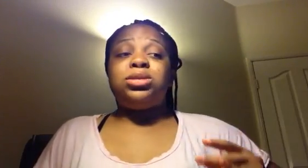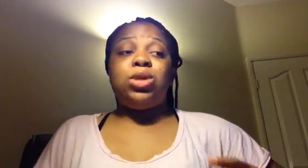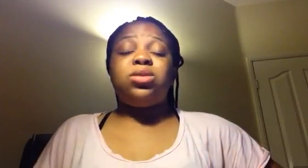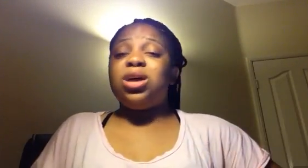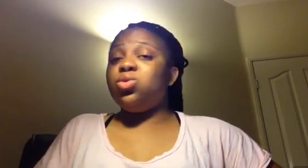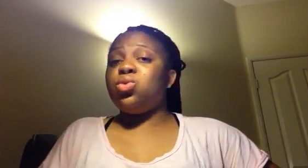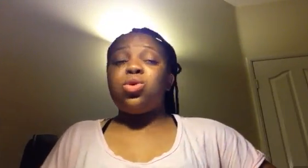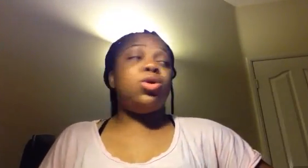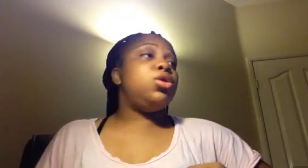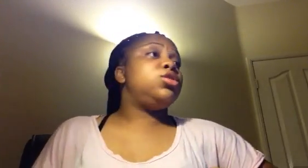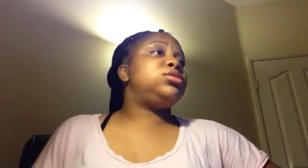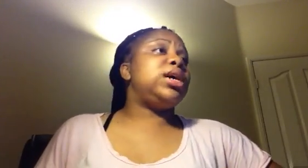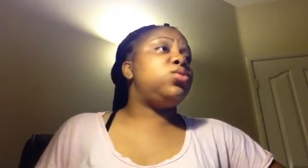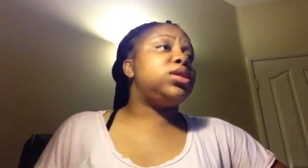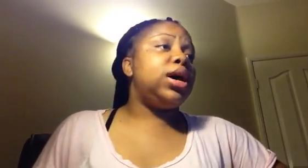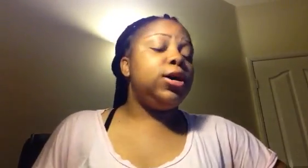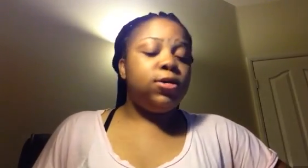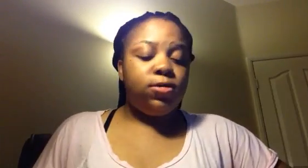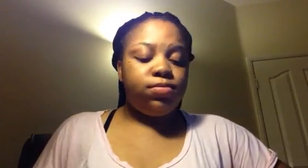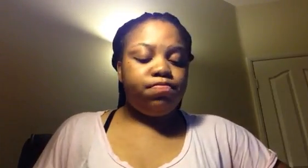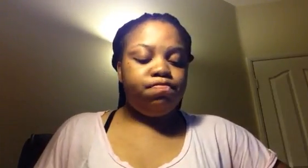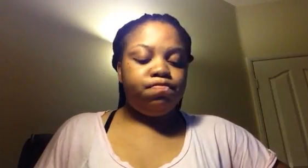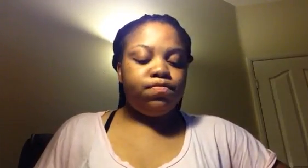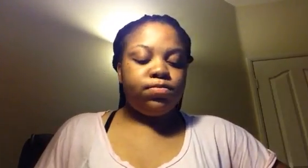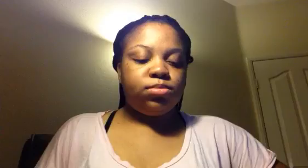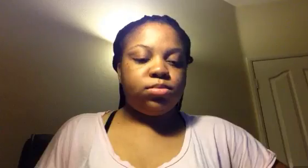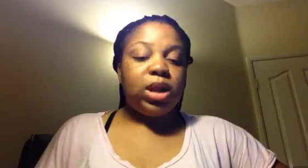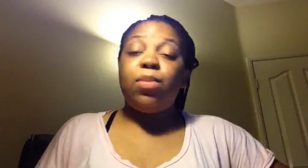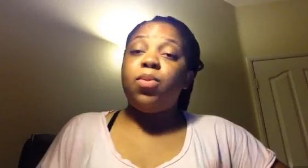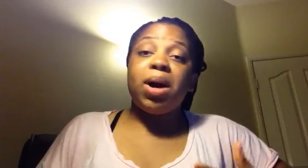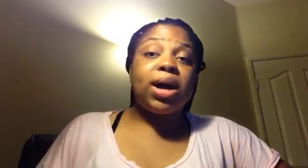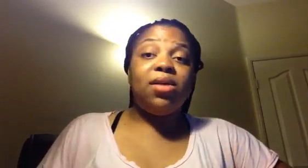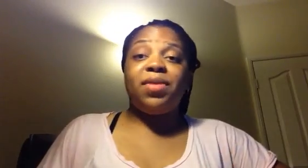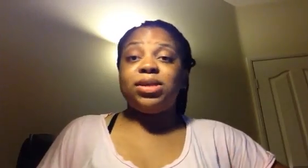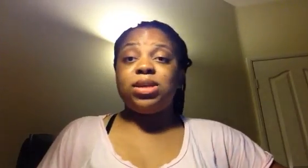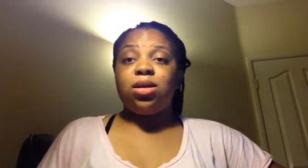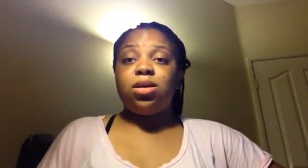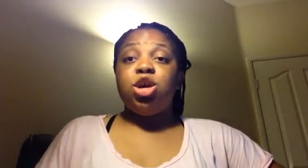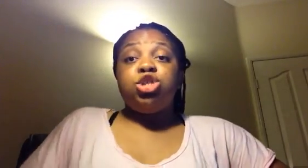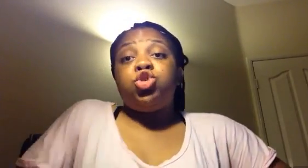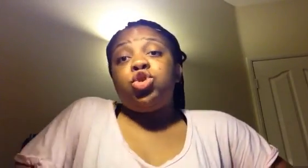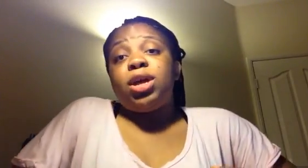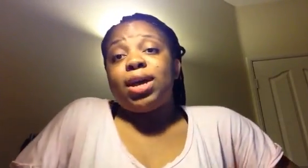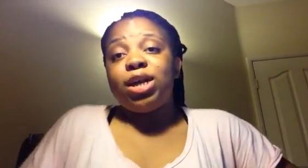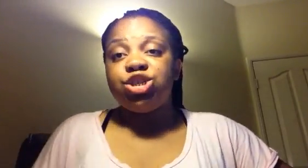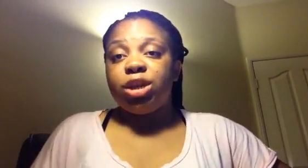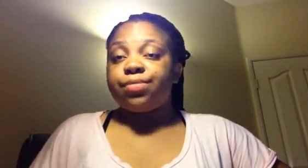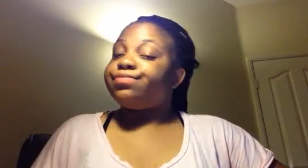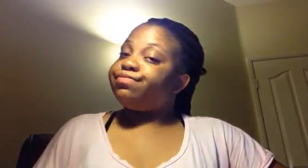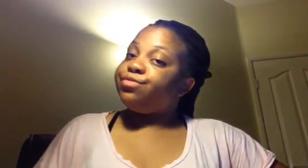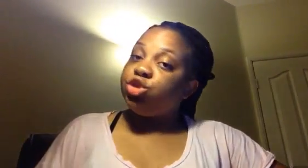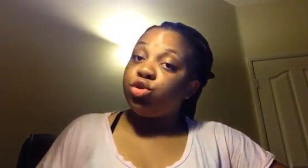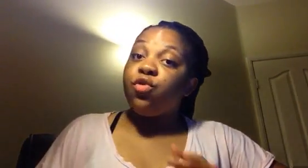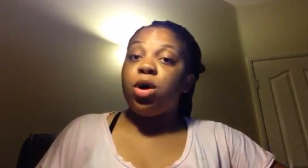Salut à Aboubaka Vincent. Salut le Ikanje. Dieu te voit.